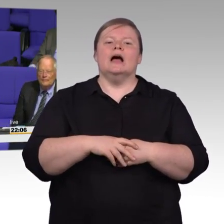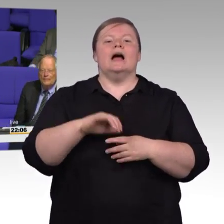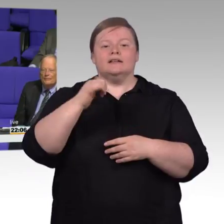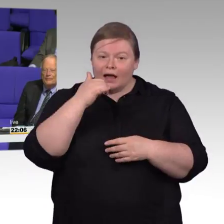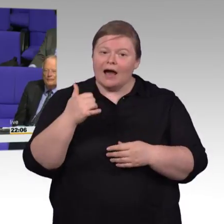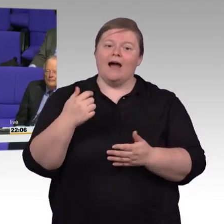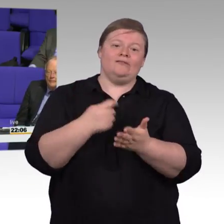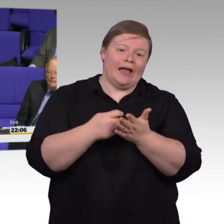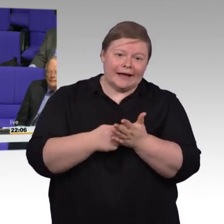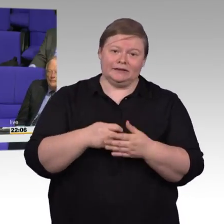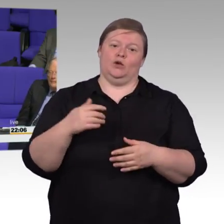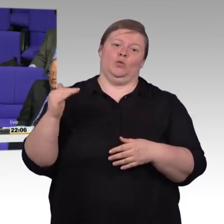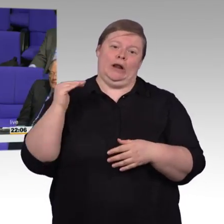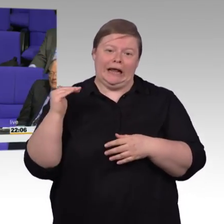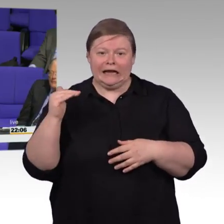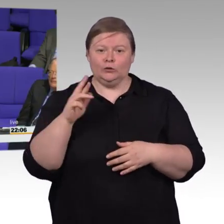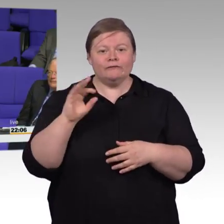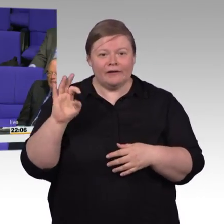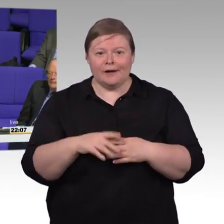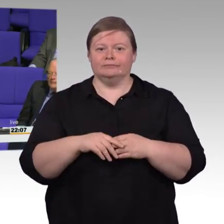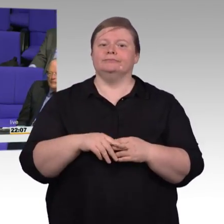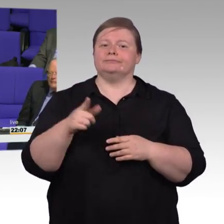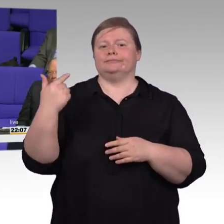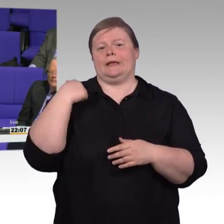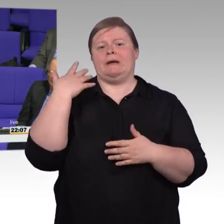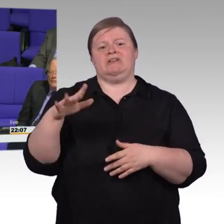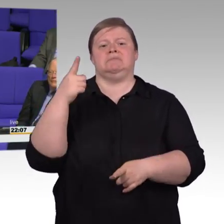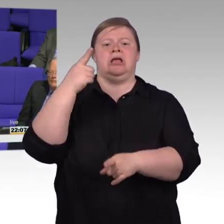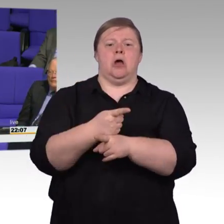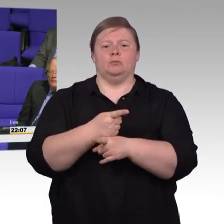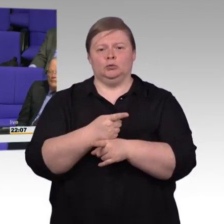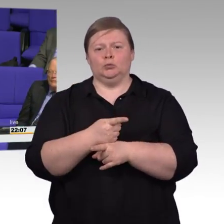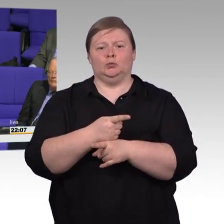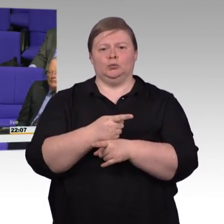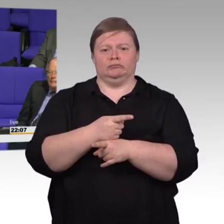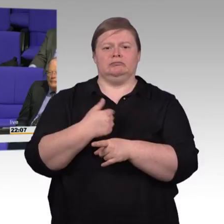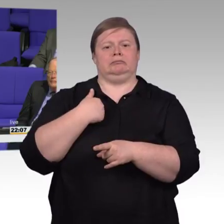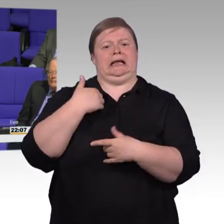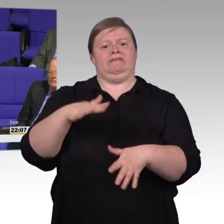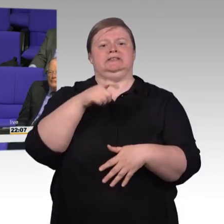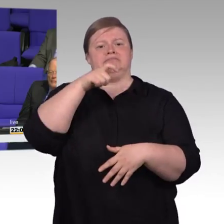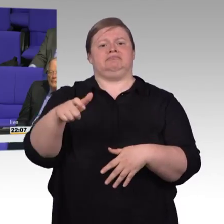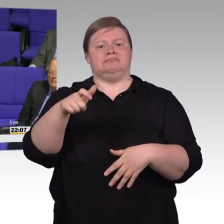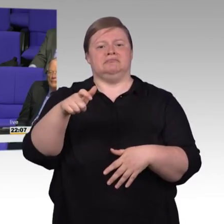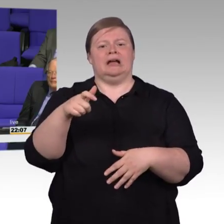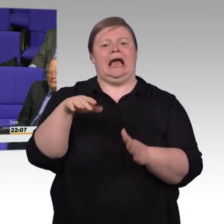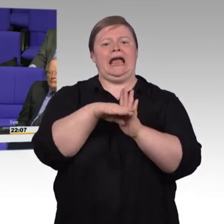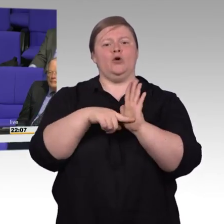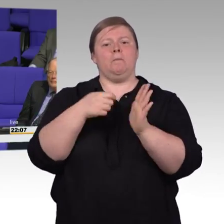was ich definitiv nicht getan habe. Nein, Haben Sie mir zugehört und haben Sie realisiert, dass in diesem Antrag ein